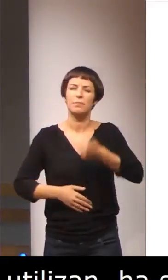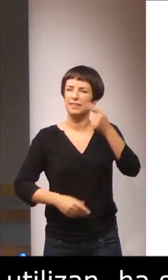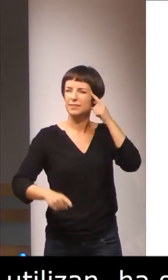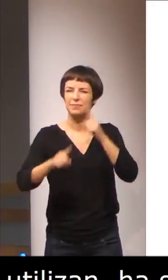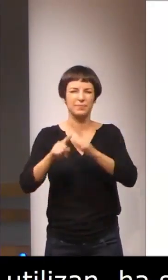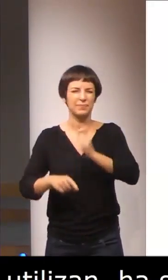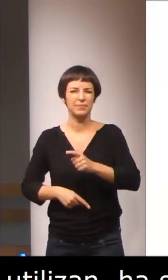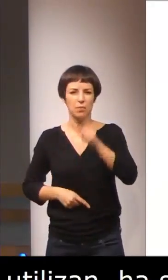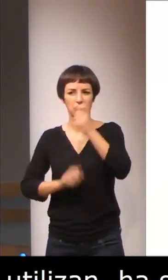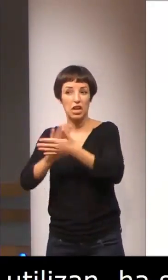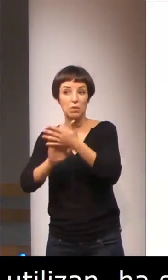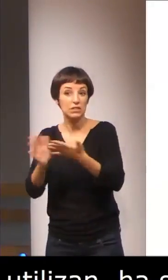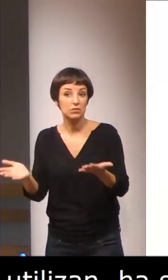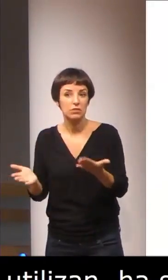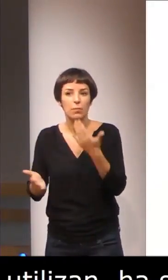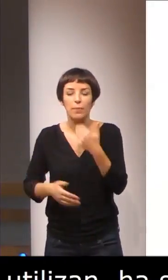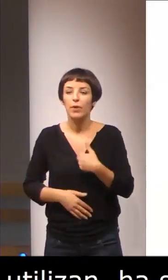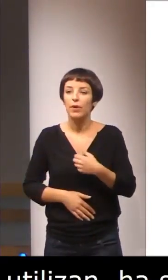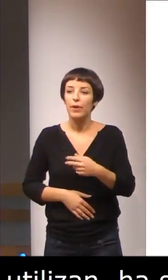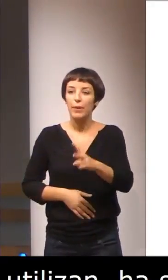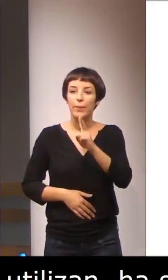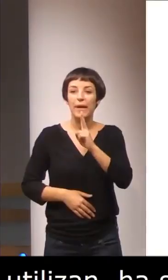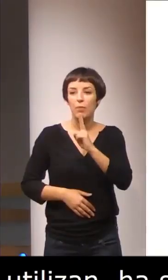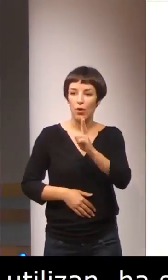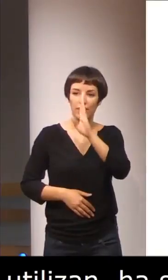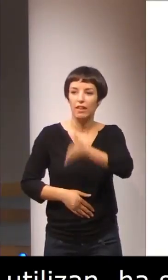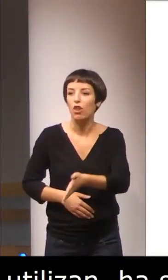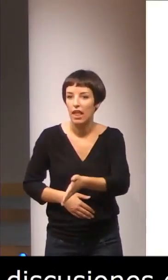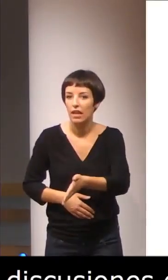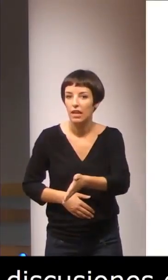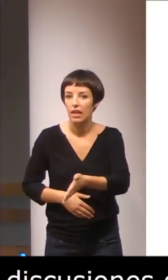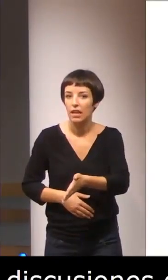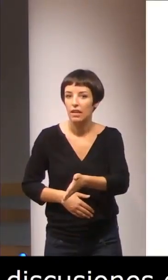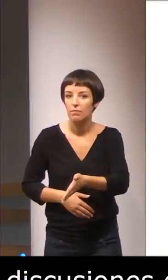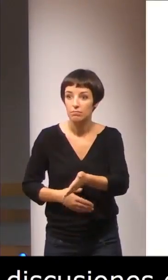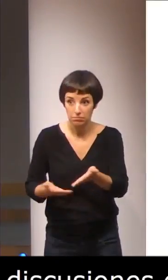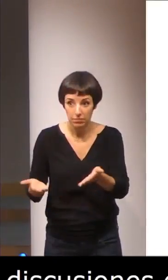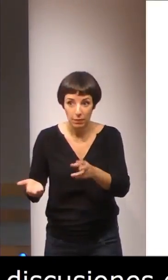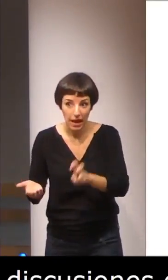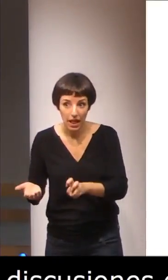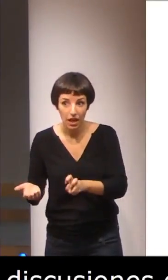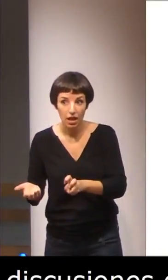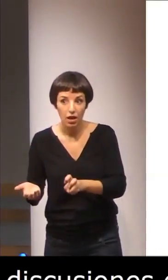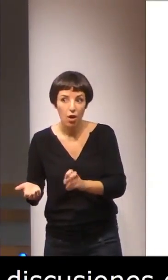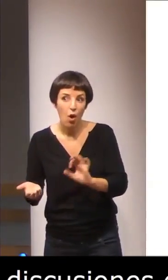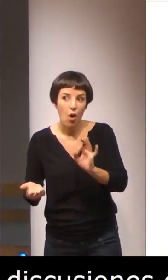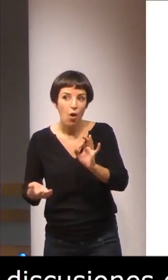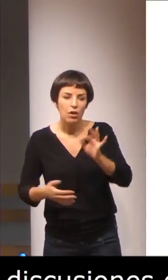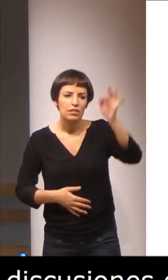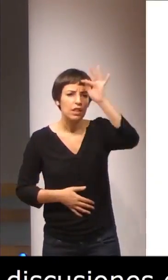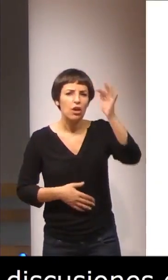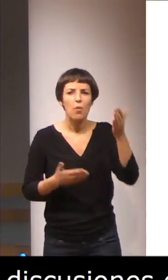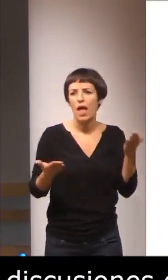lengua de signos puede ser, por ejemplo, verbo direccional, o en qué perspectiva teórica nos situamos,